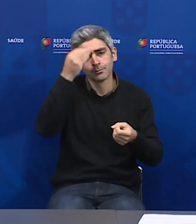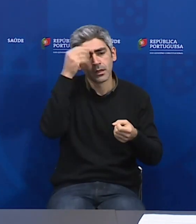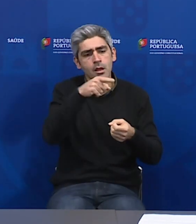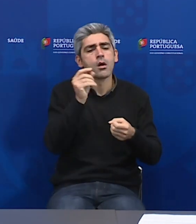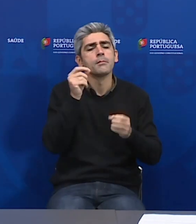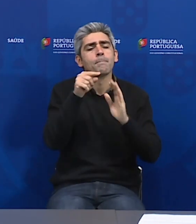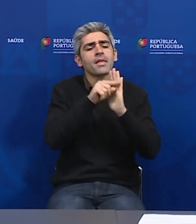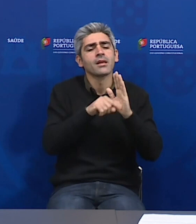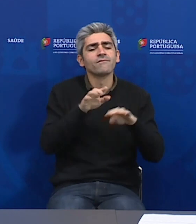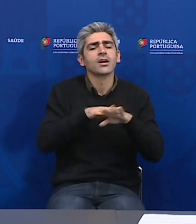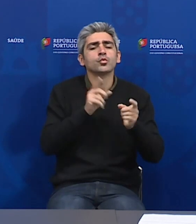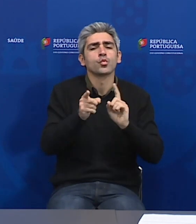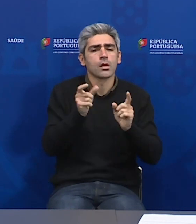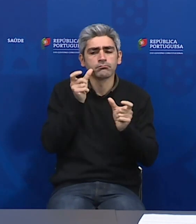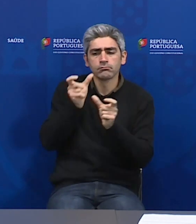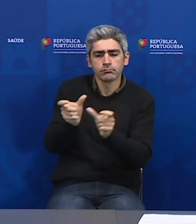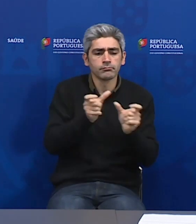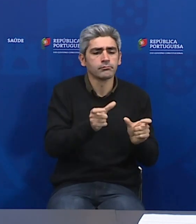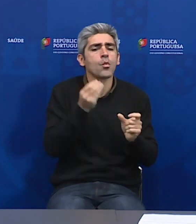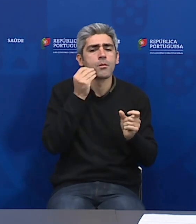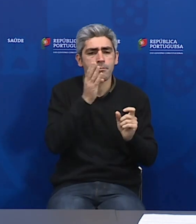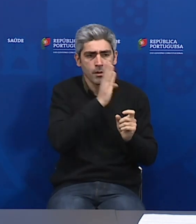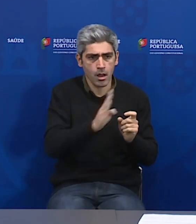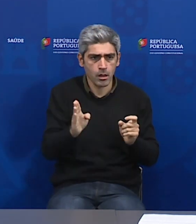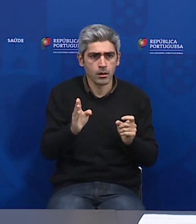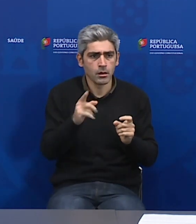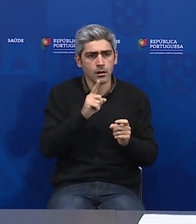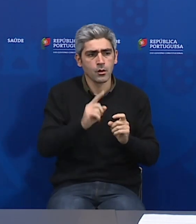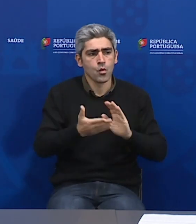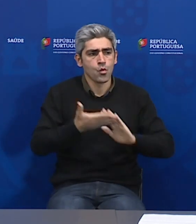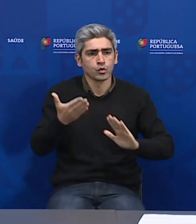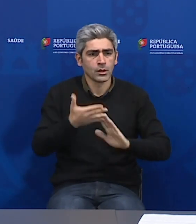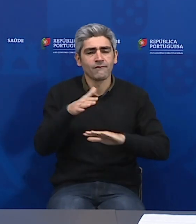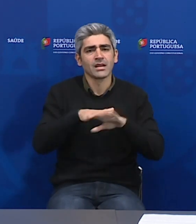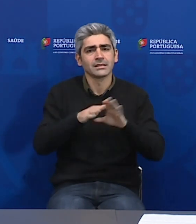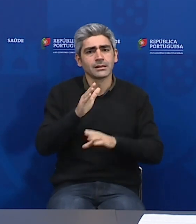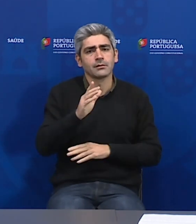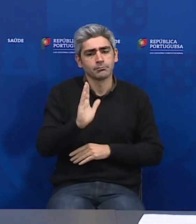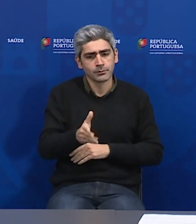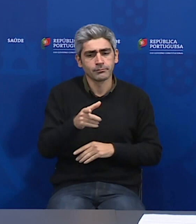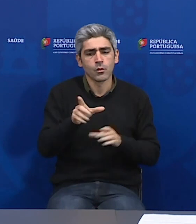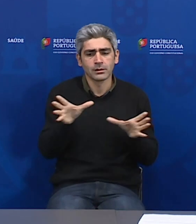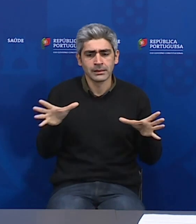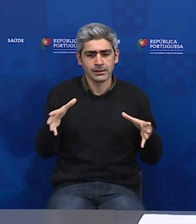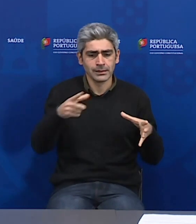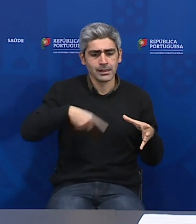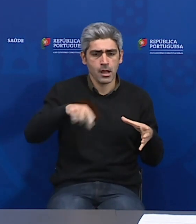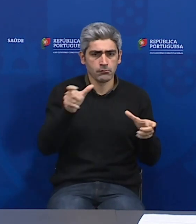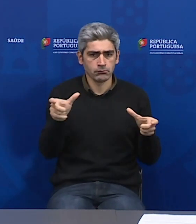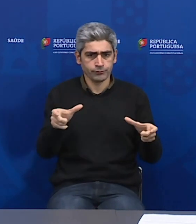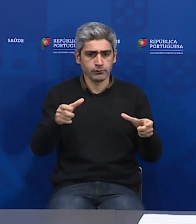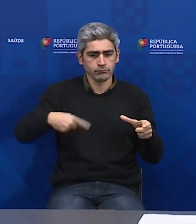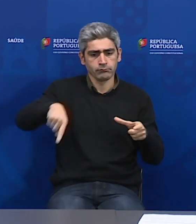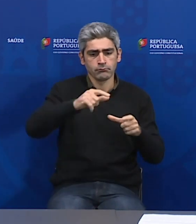contenção estão a ser aplicadas e se não lhe parece que é urgente fazer cercos sanitários a estes lares